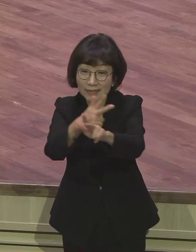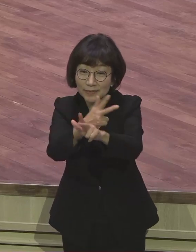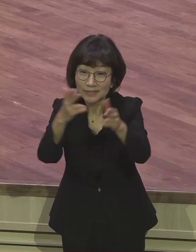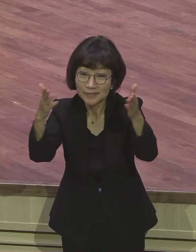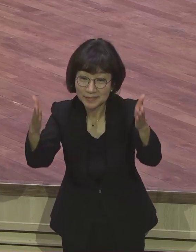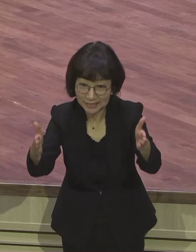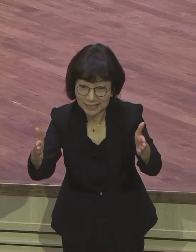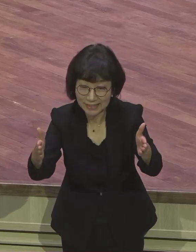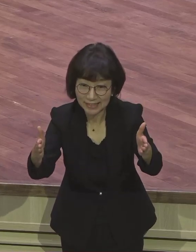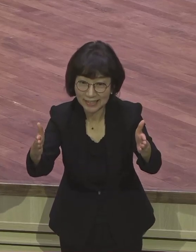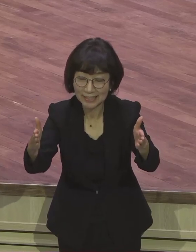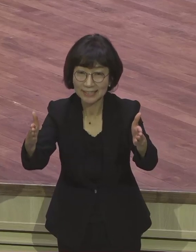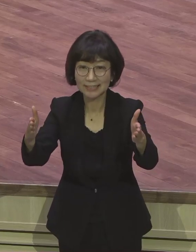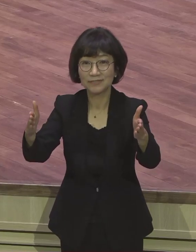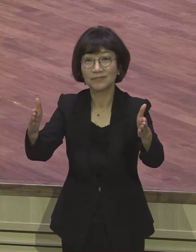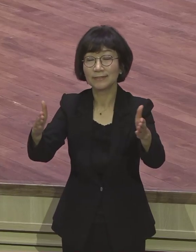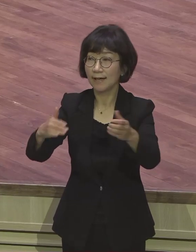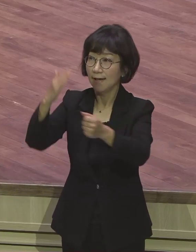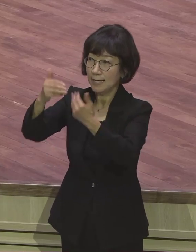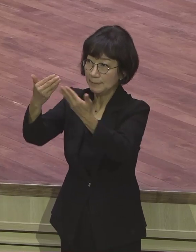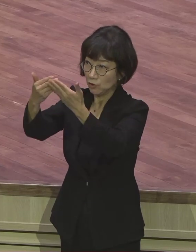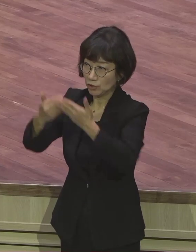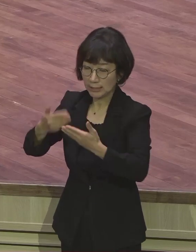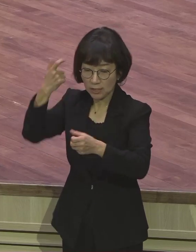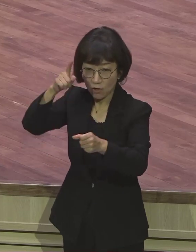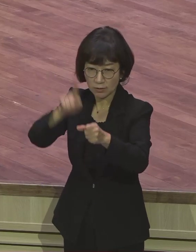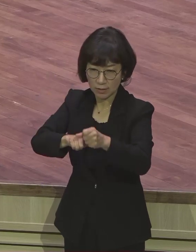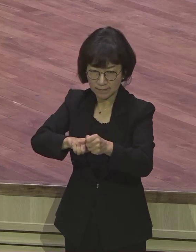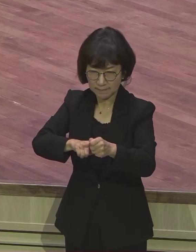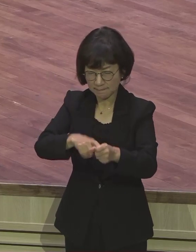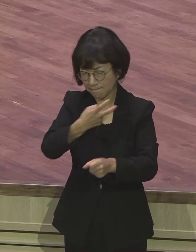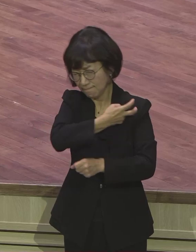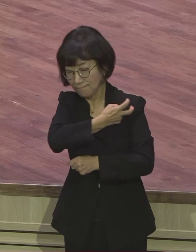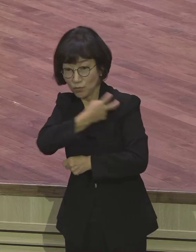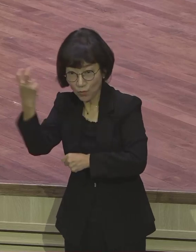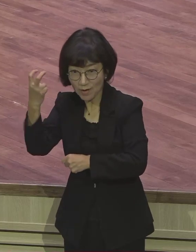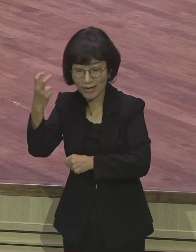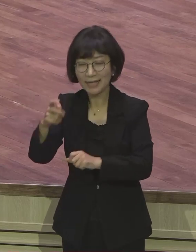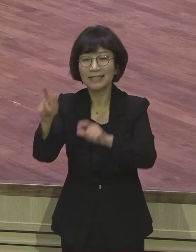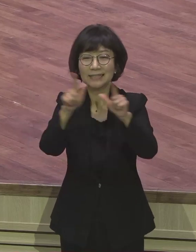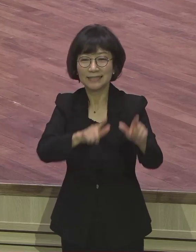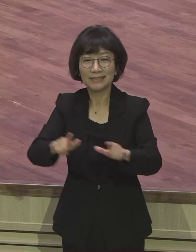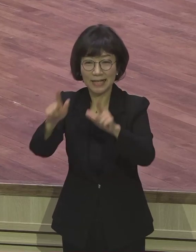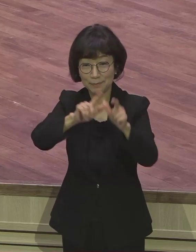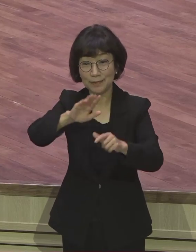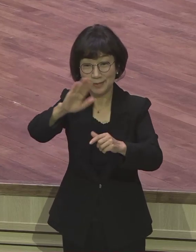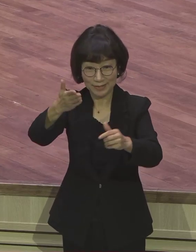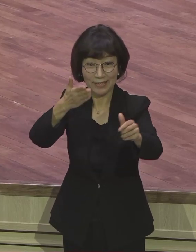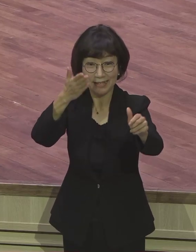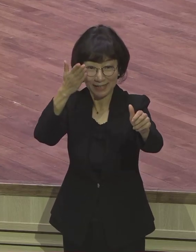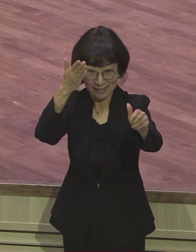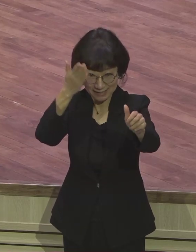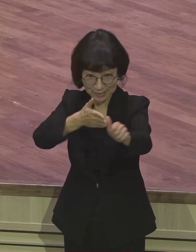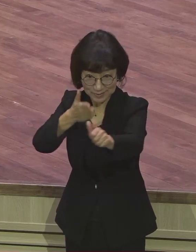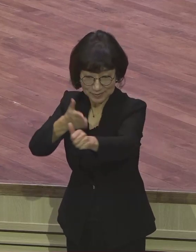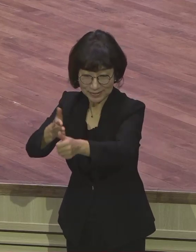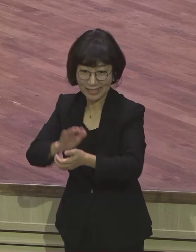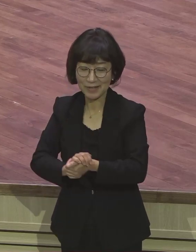영적 딥스마트의 삶을 사는 인생이 되가야 주옵소서 그래서 삶의 현장에서 영적